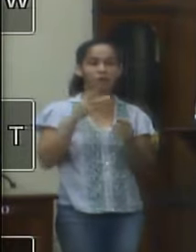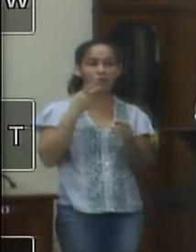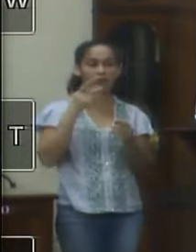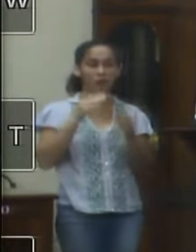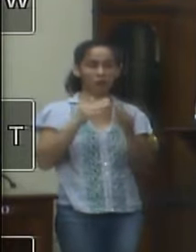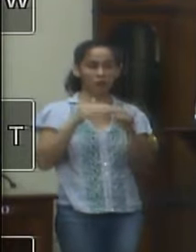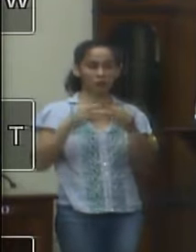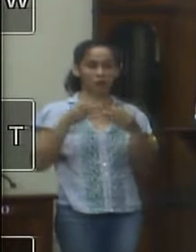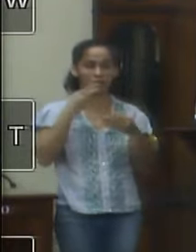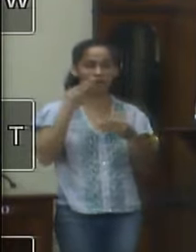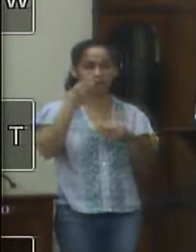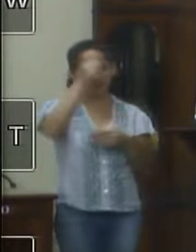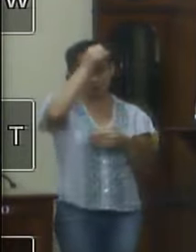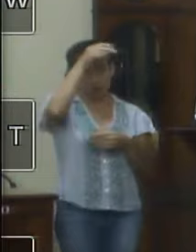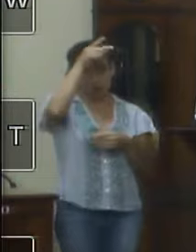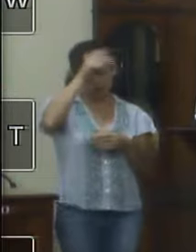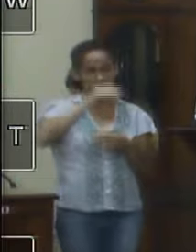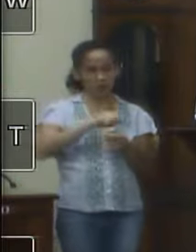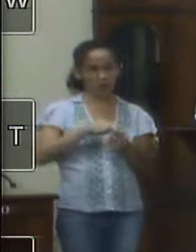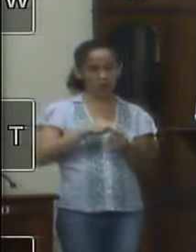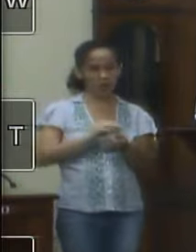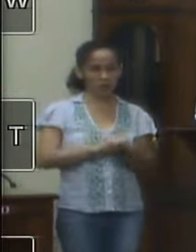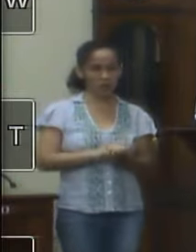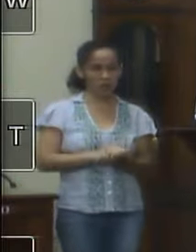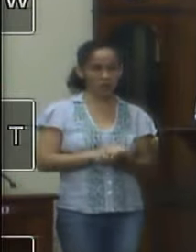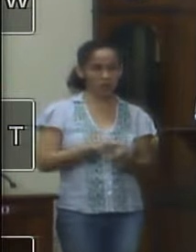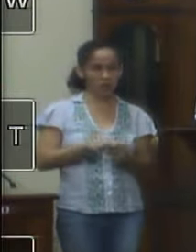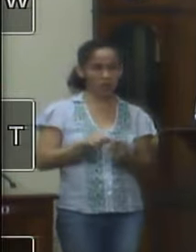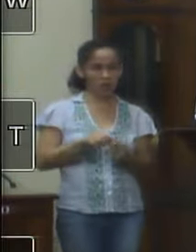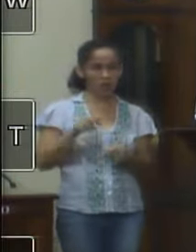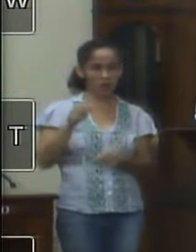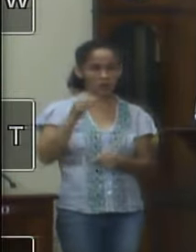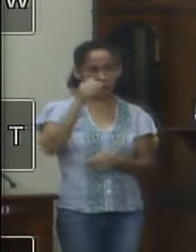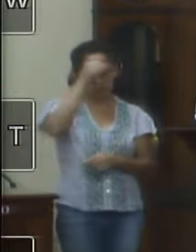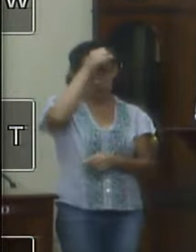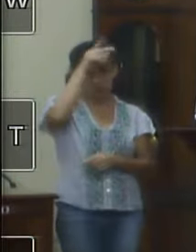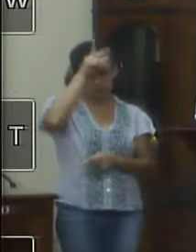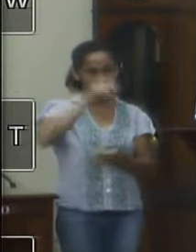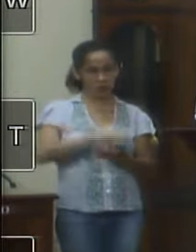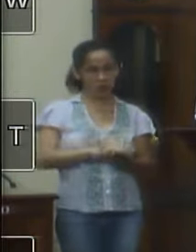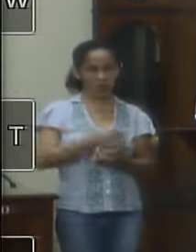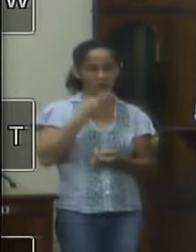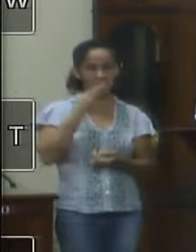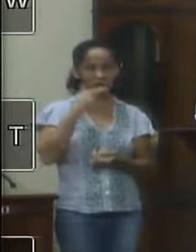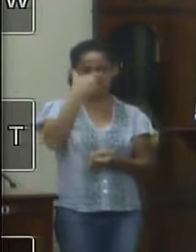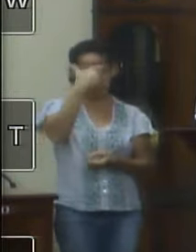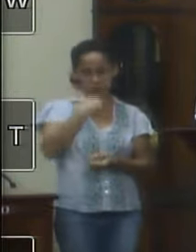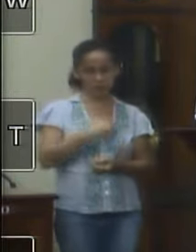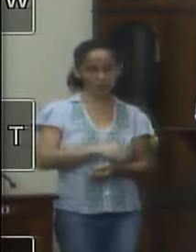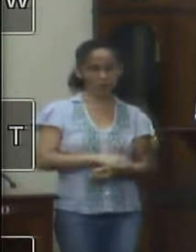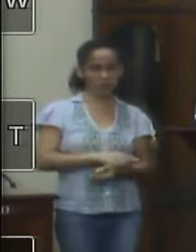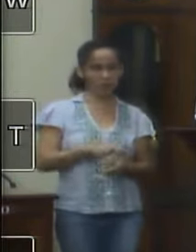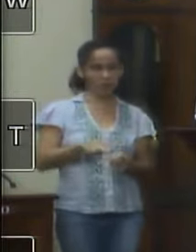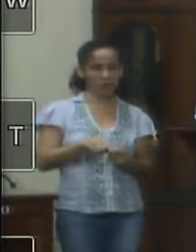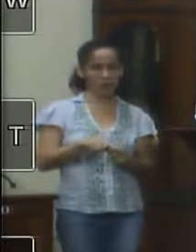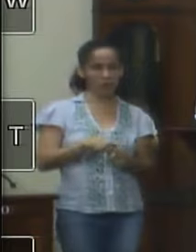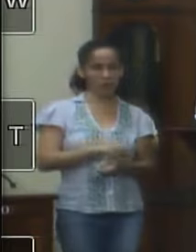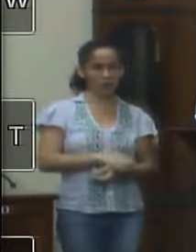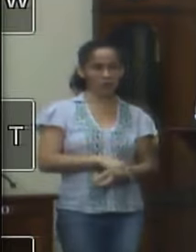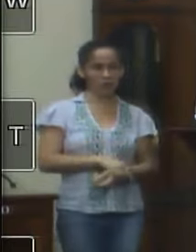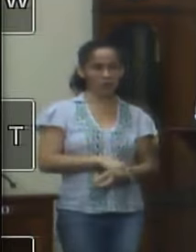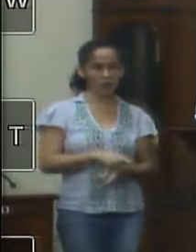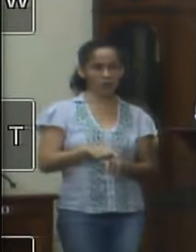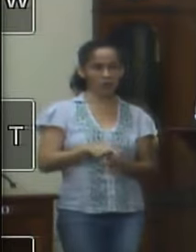levasse ao prefeito se assim você puder porque se você não puder também ao Pedro eu mesmo vou levar porque eu também não sou pessoa de